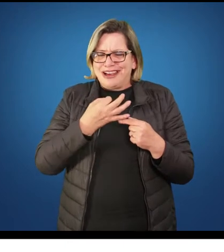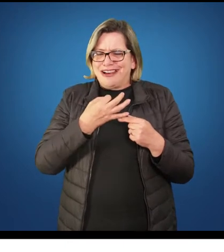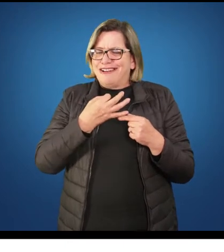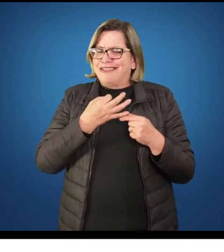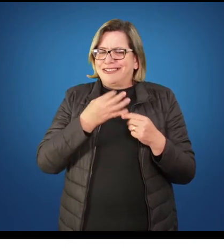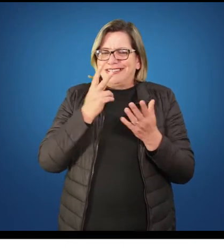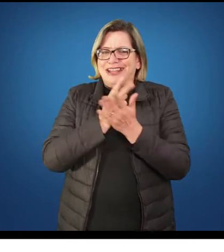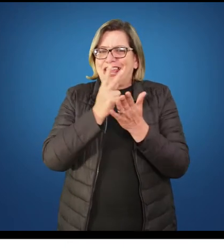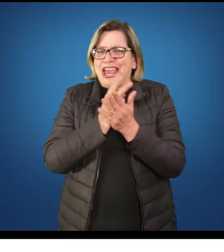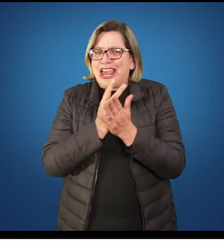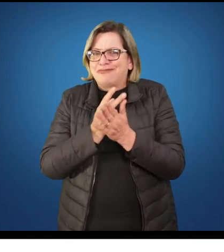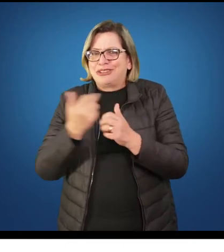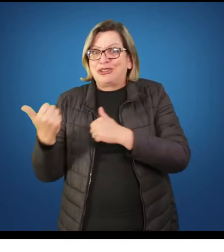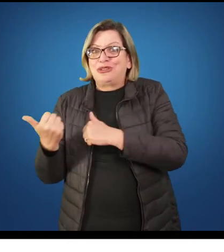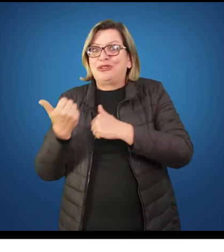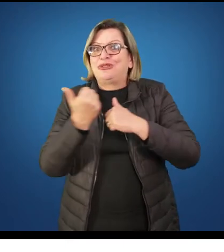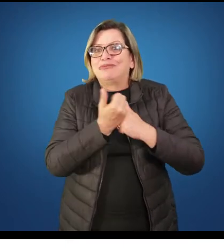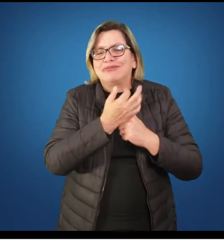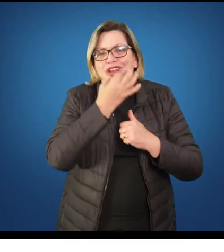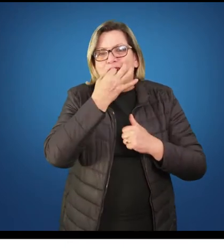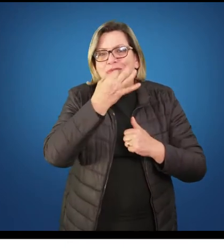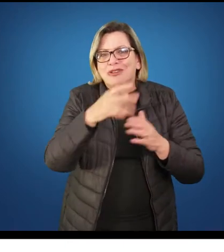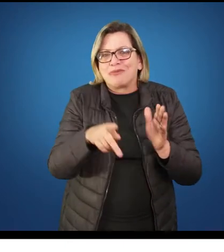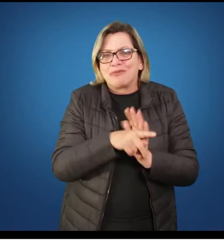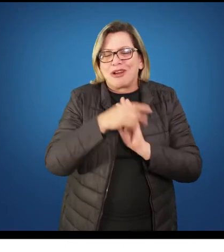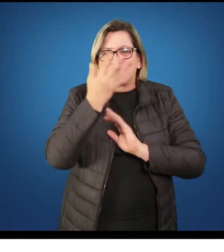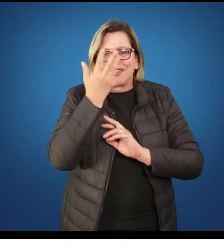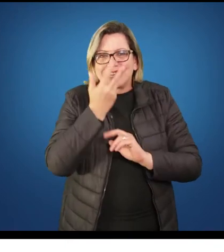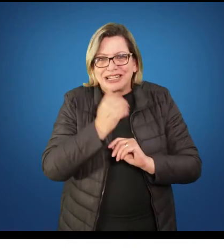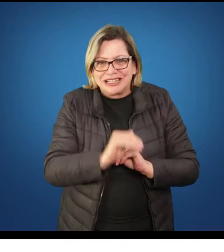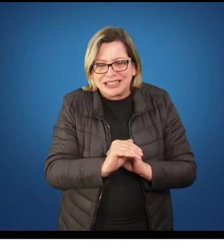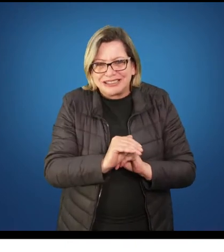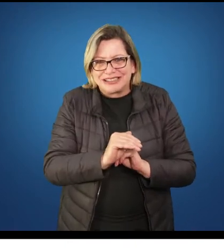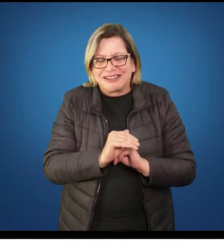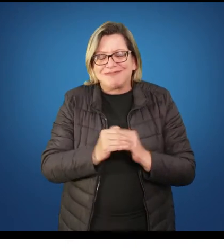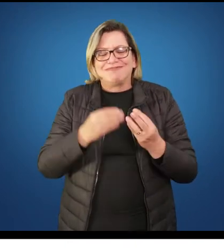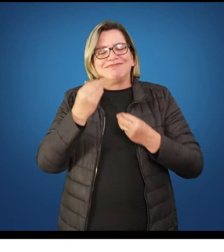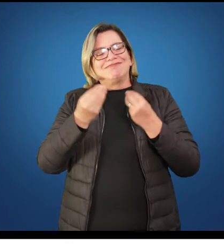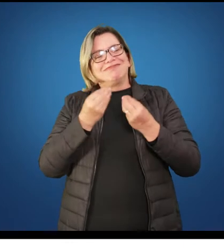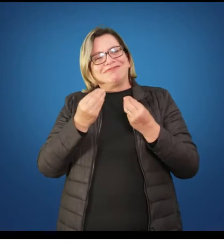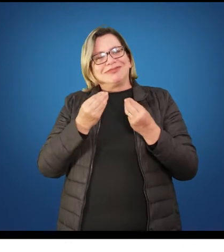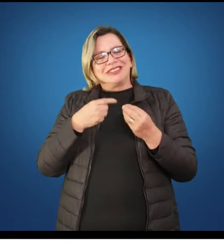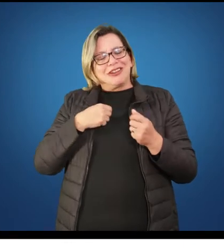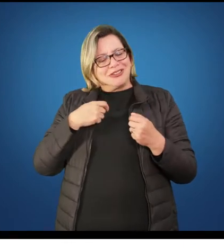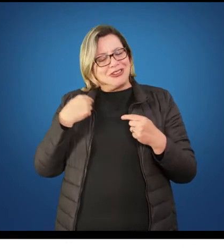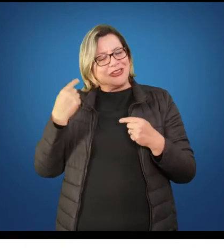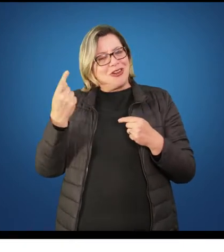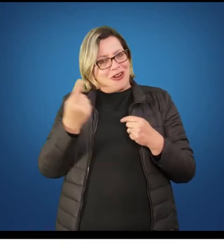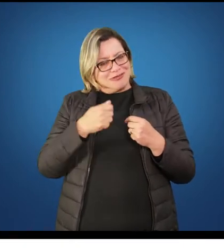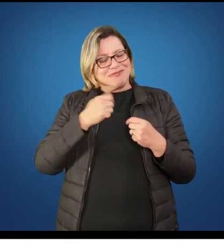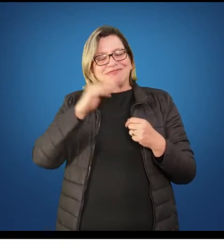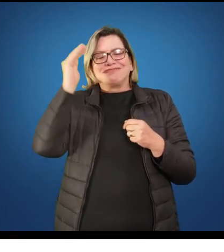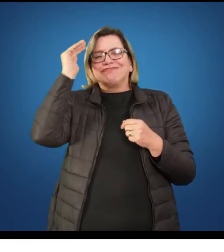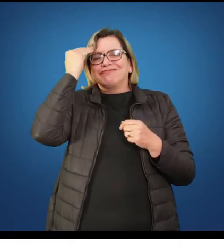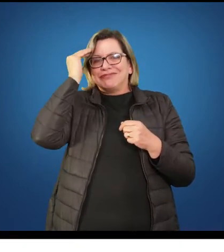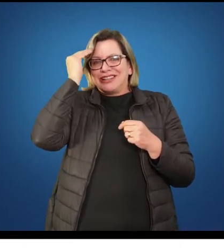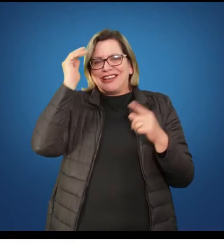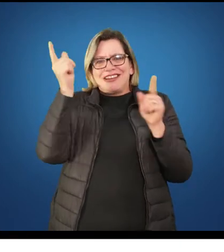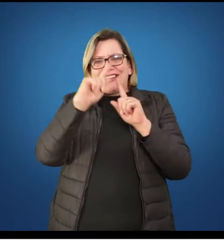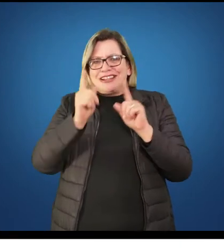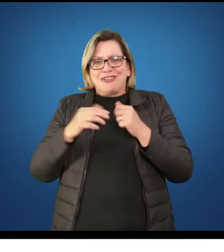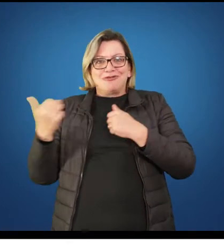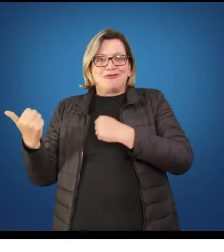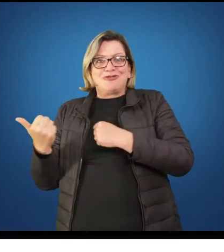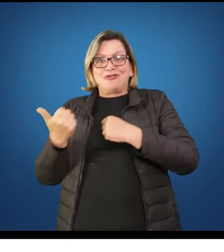tem a sua opinião, tem a sua forma de se expressar, tem também seus gostos, tem também as suas experiências que